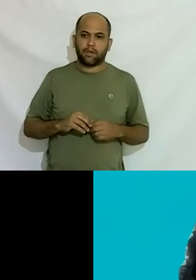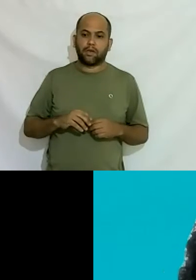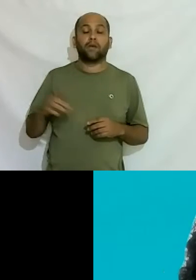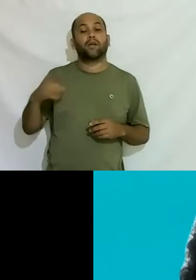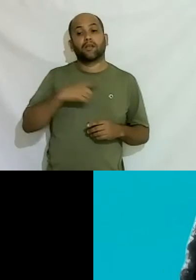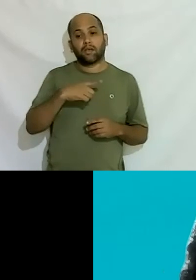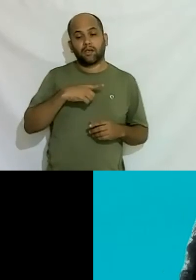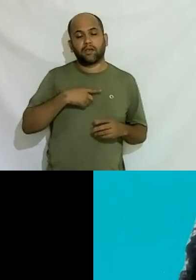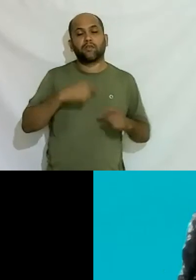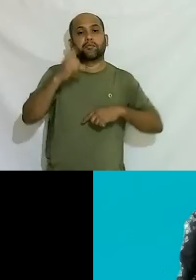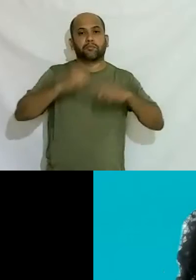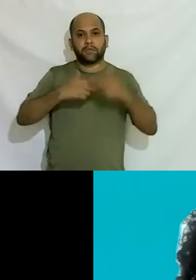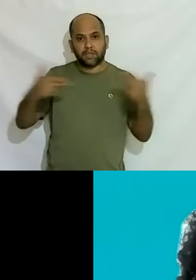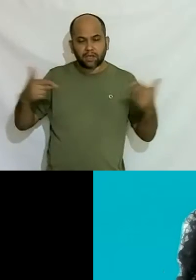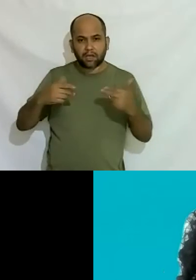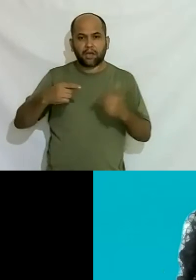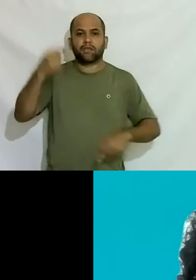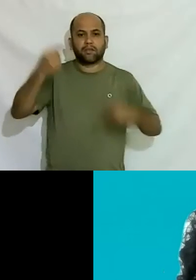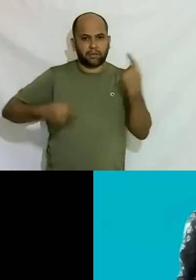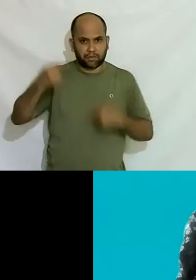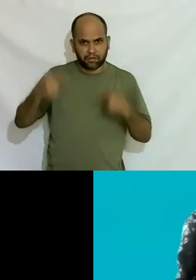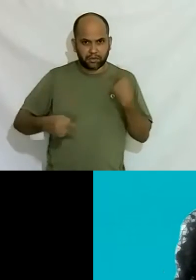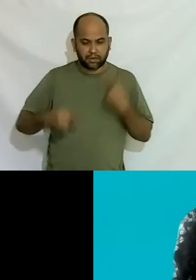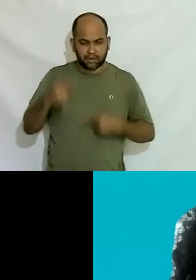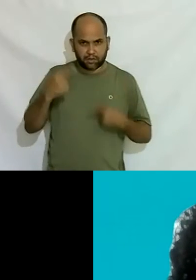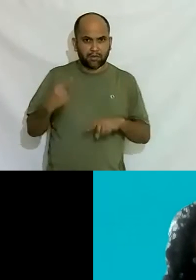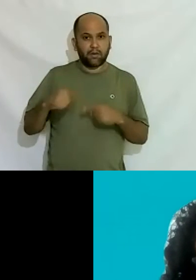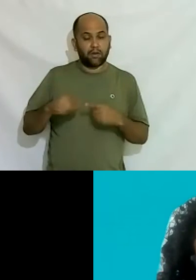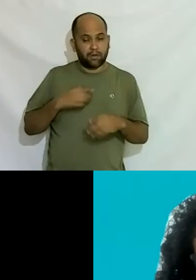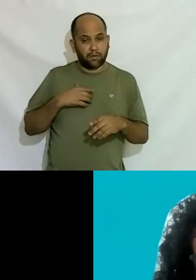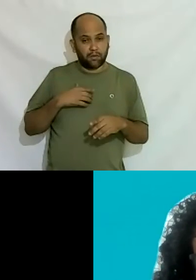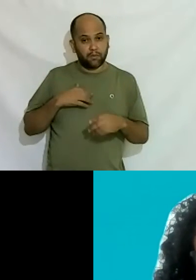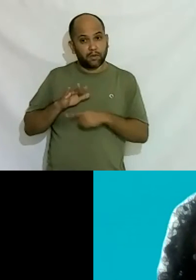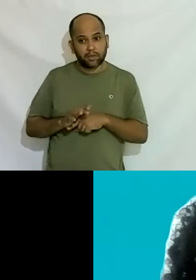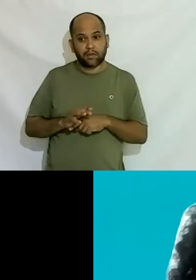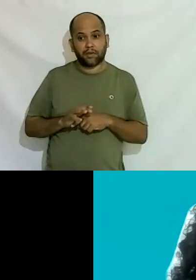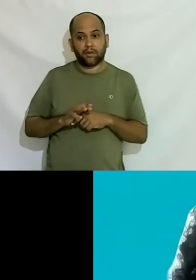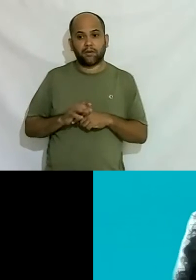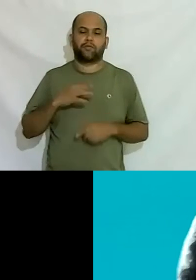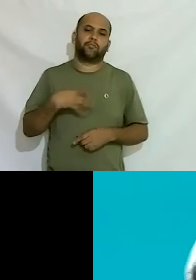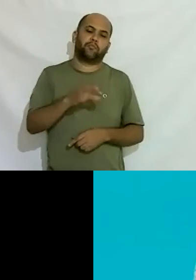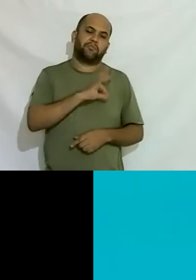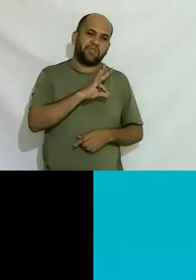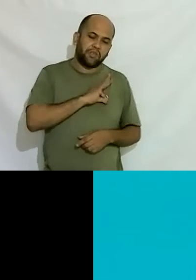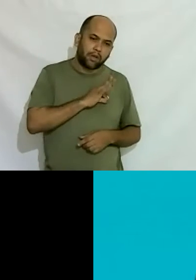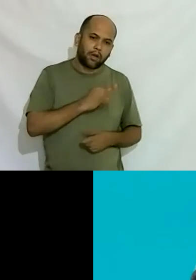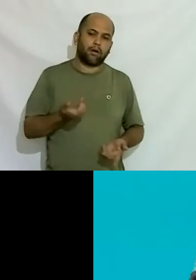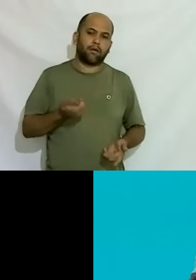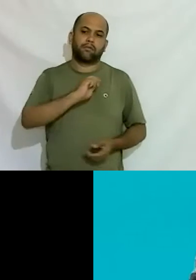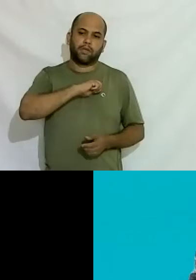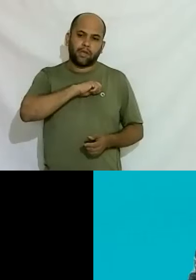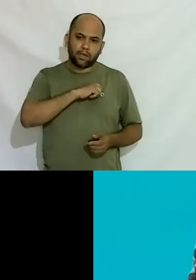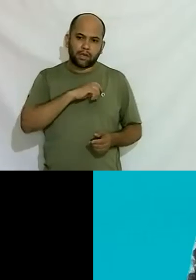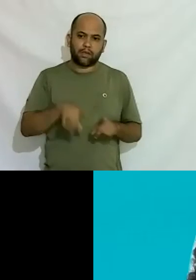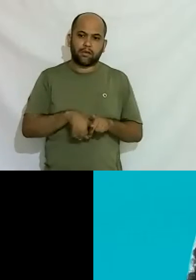as ferramentas de argumento inclusive para me defender né de um policial de um delegado até né